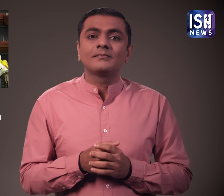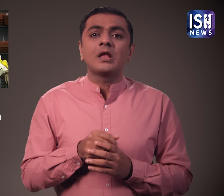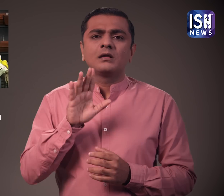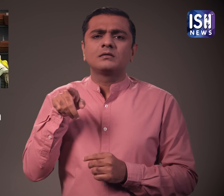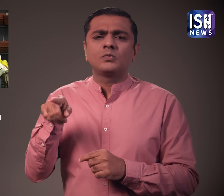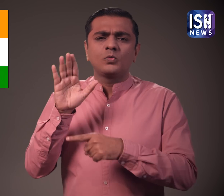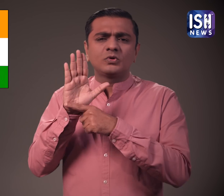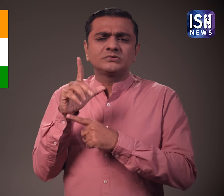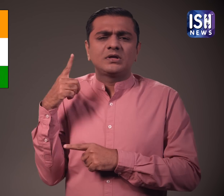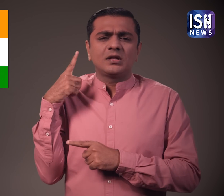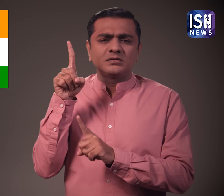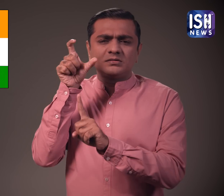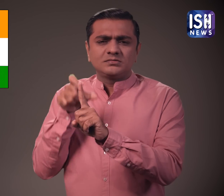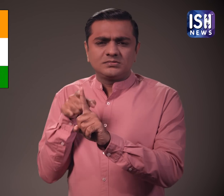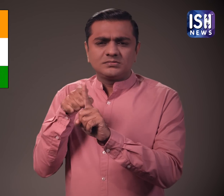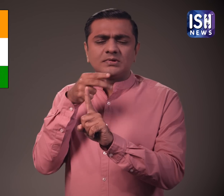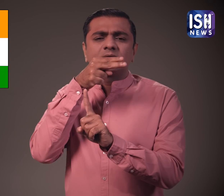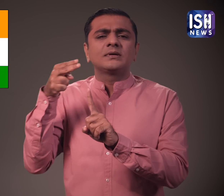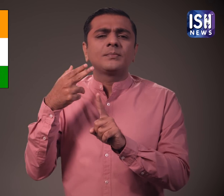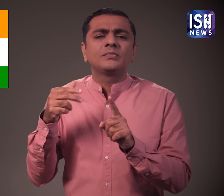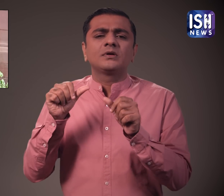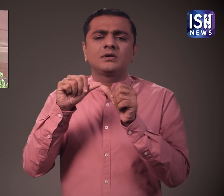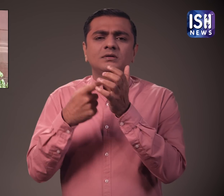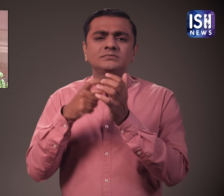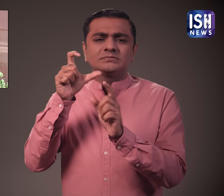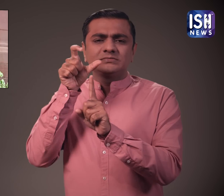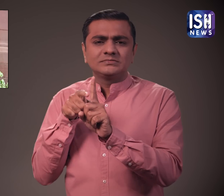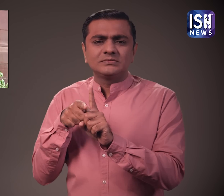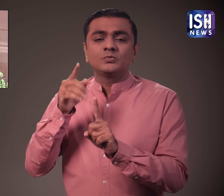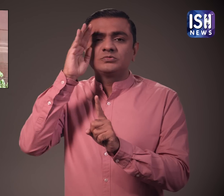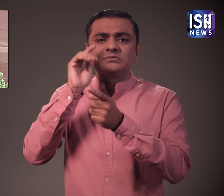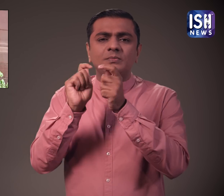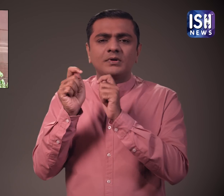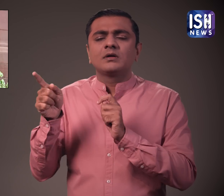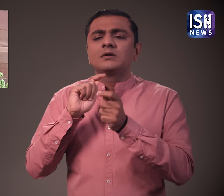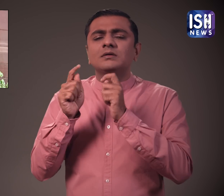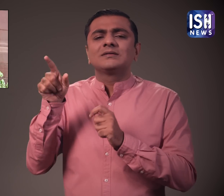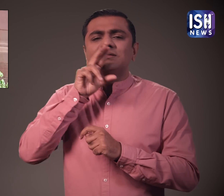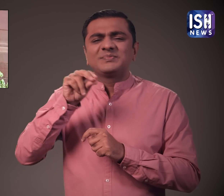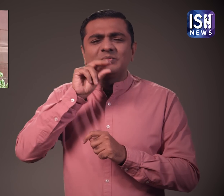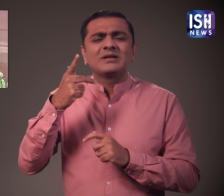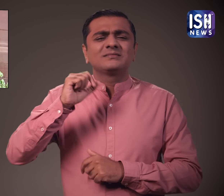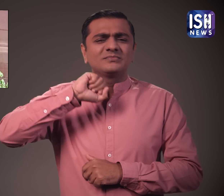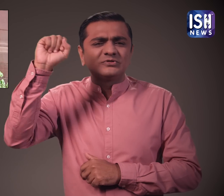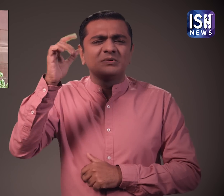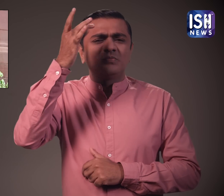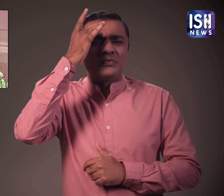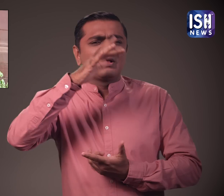एक इंटर्व्यू में जब कॉंग्रेस नेता अधिर रंजन चौधरी विविन्न मुद्धो पर अपनी पार्टी के विरोध